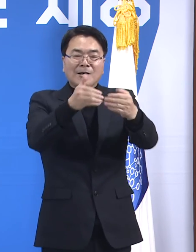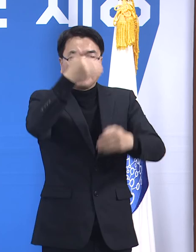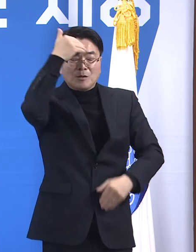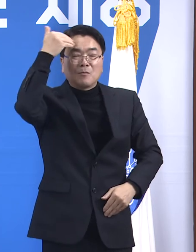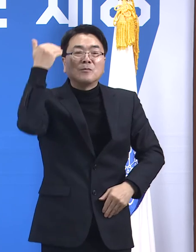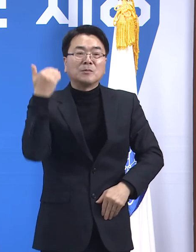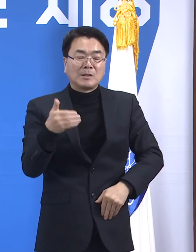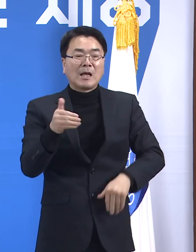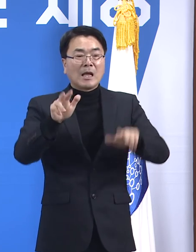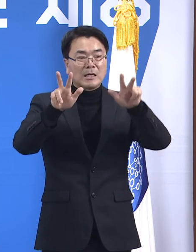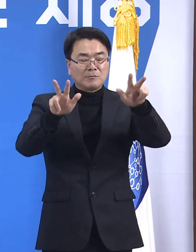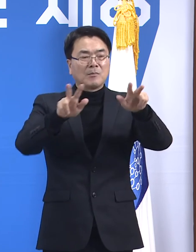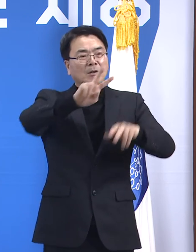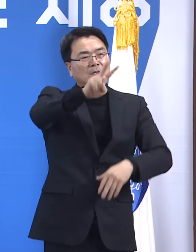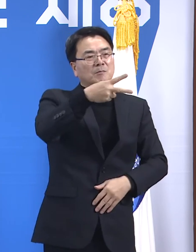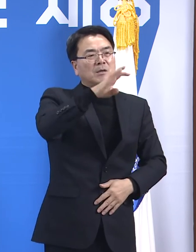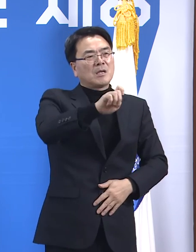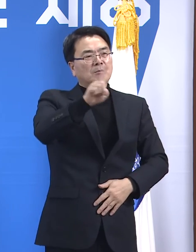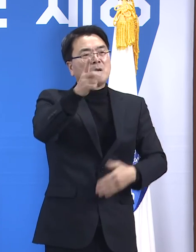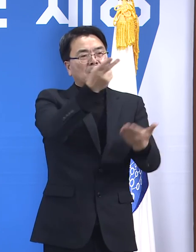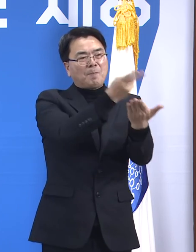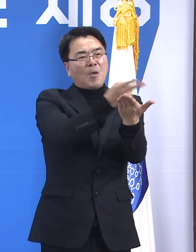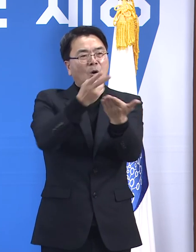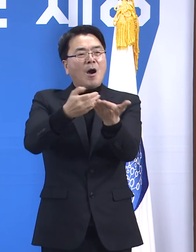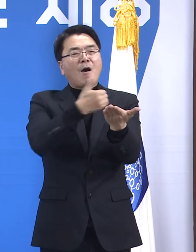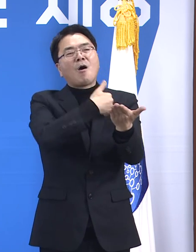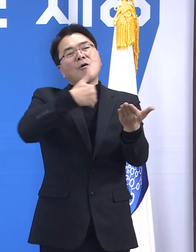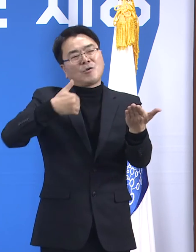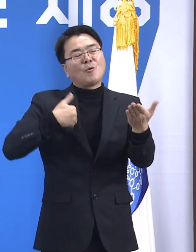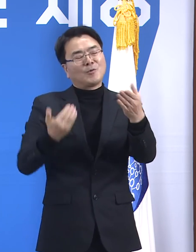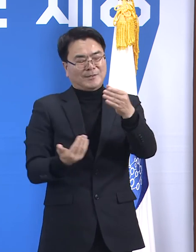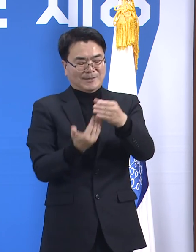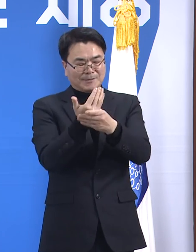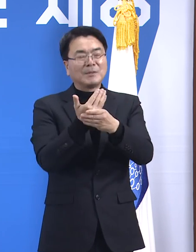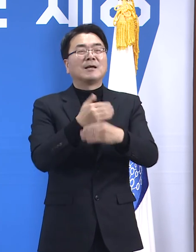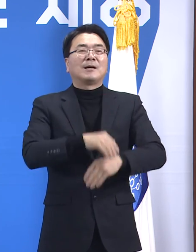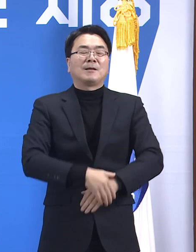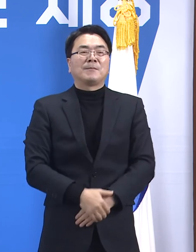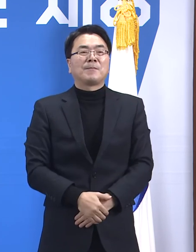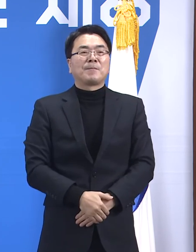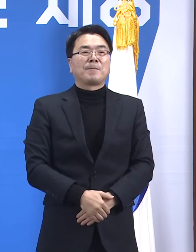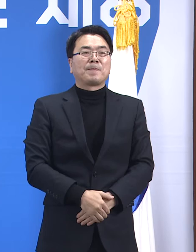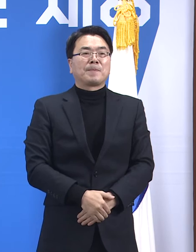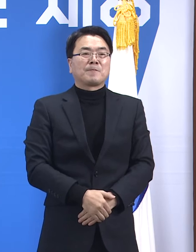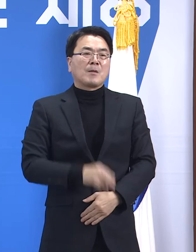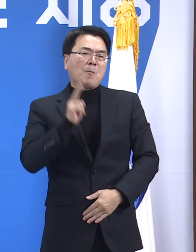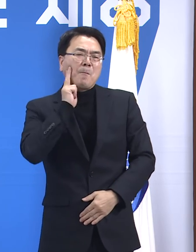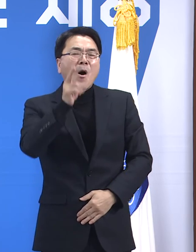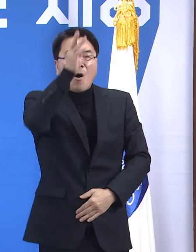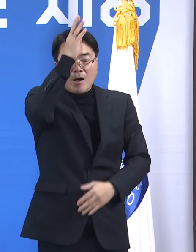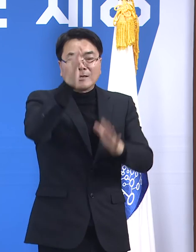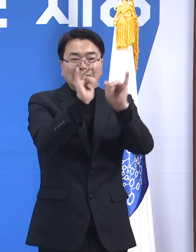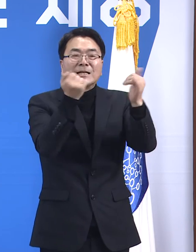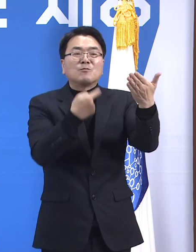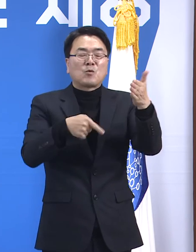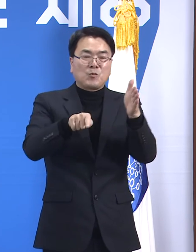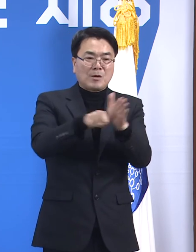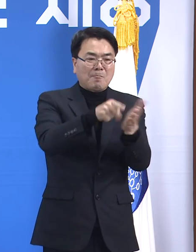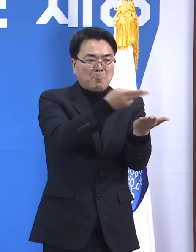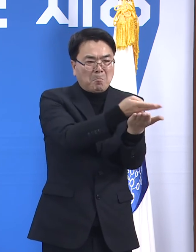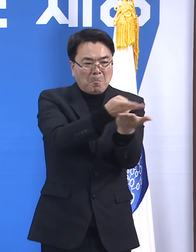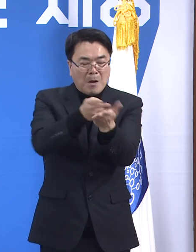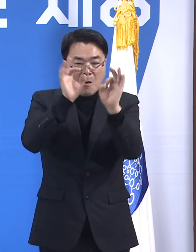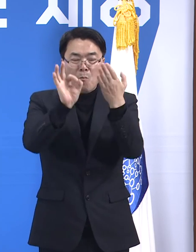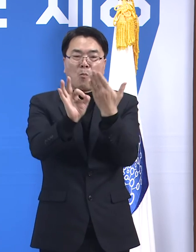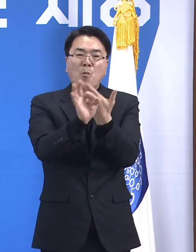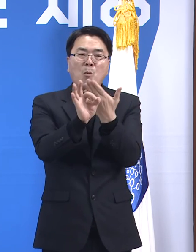%로 241병상이 여유가 생겼습니다. 중증환자 병상 가동률은 같은